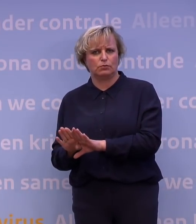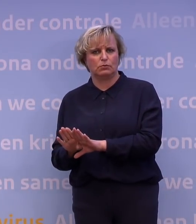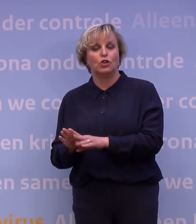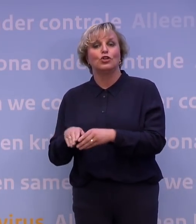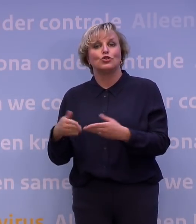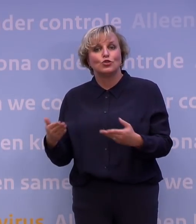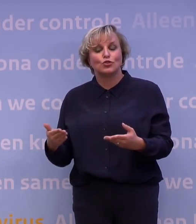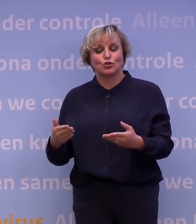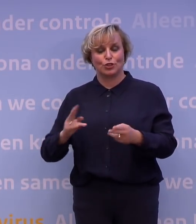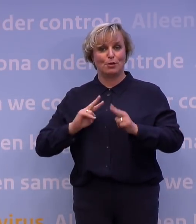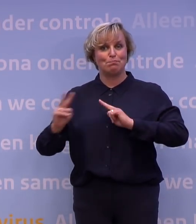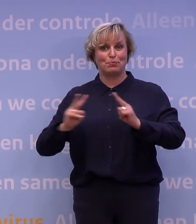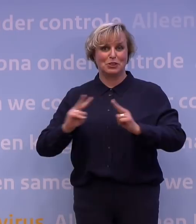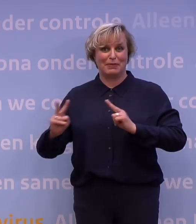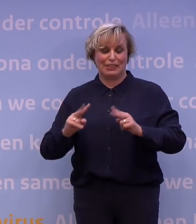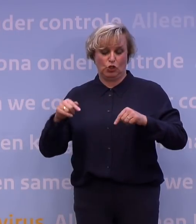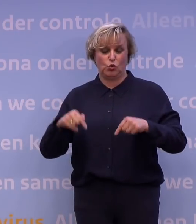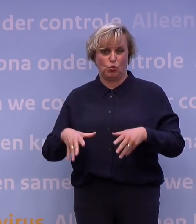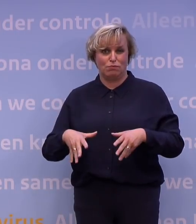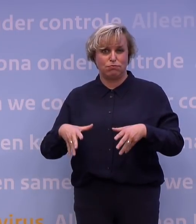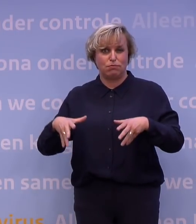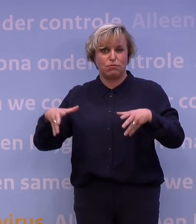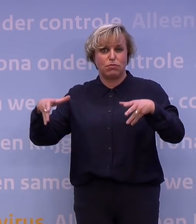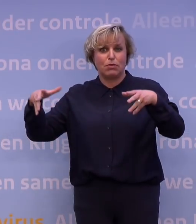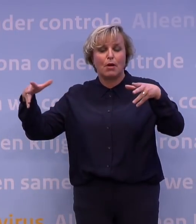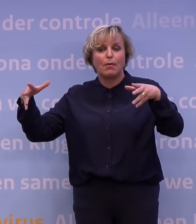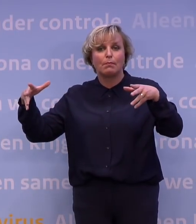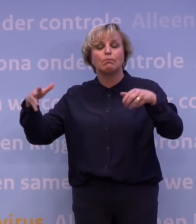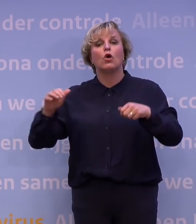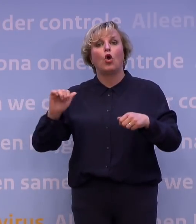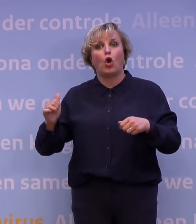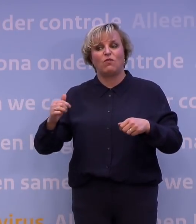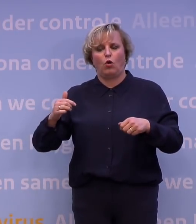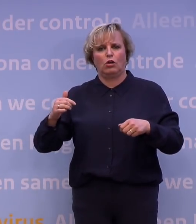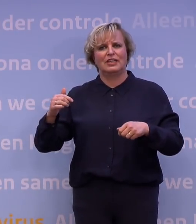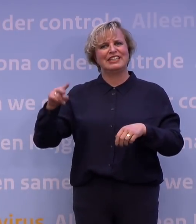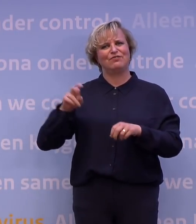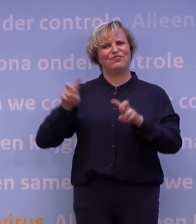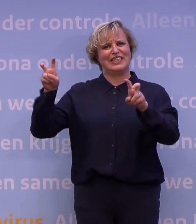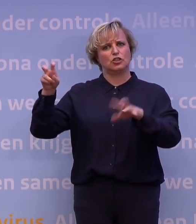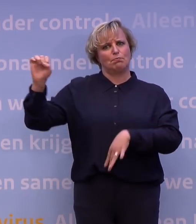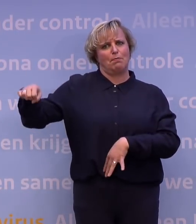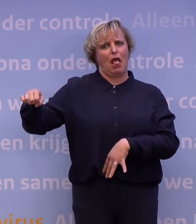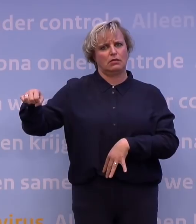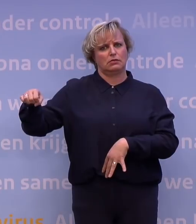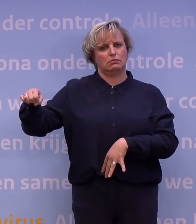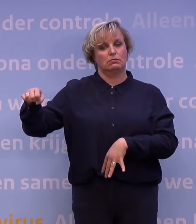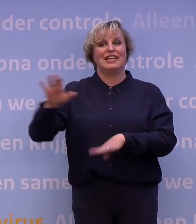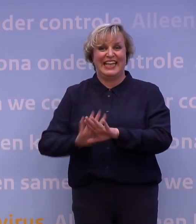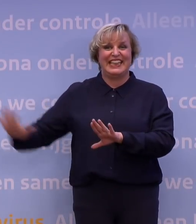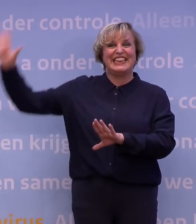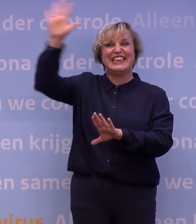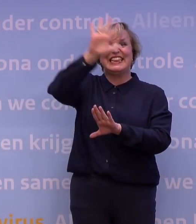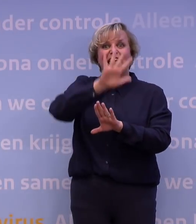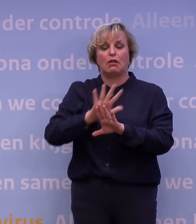aantal besmettingen loopt zo snel op dat we dreigen achter het virus aan te gaan lopen met een landkaart die steeds